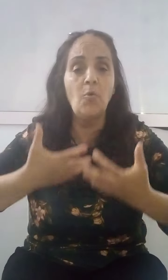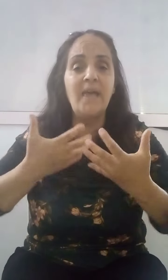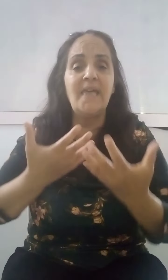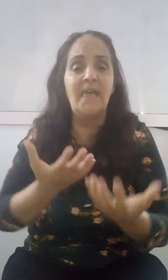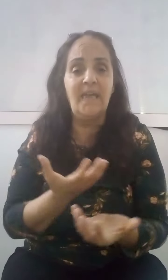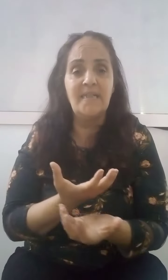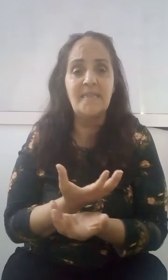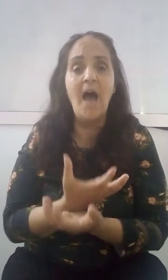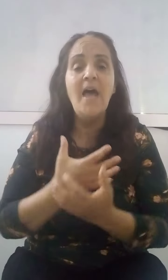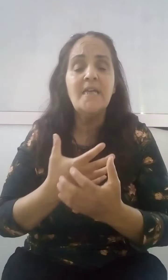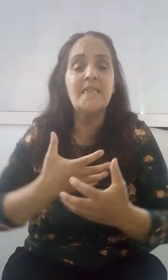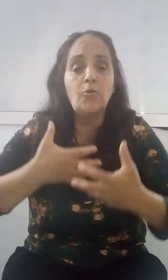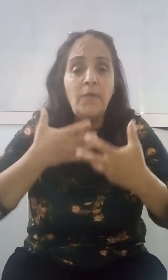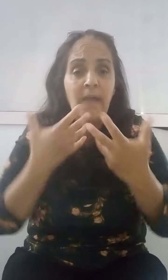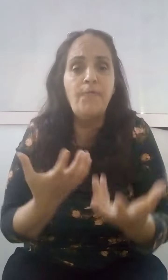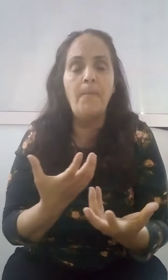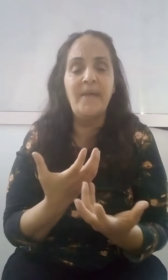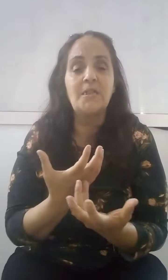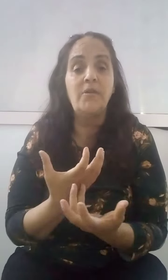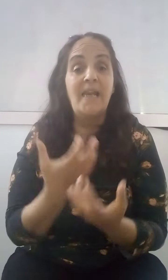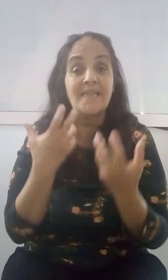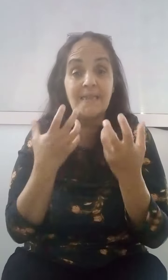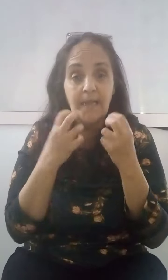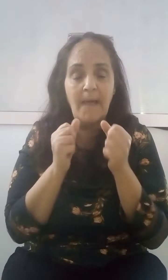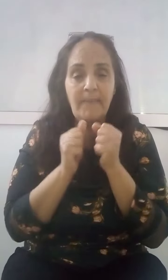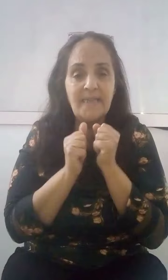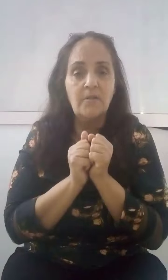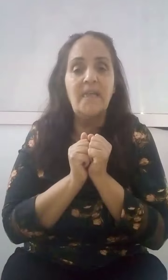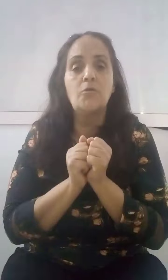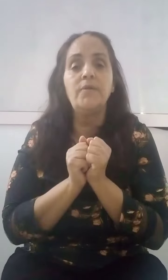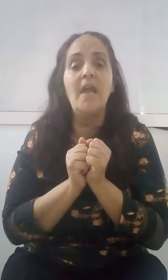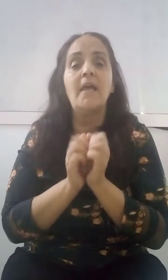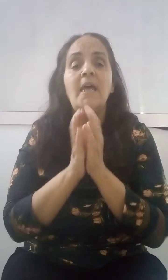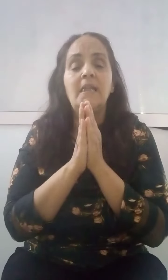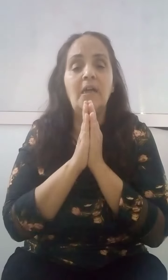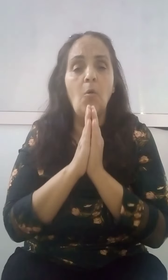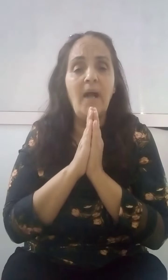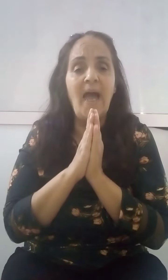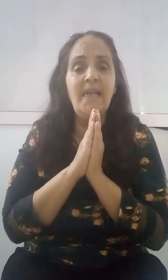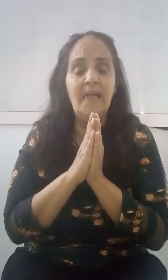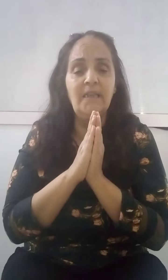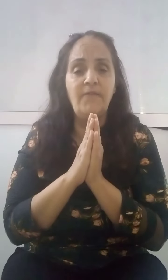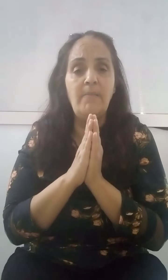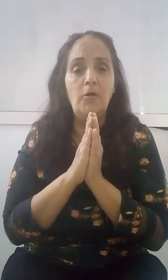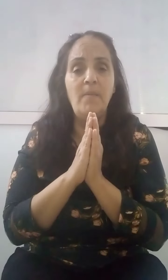اللي غادي